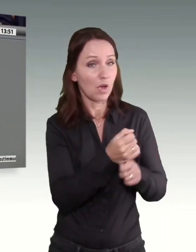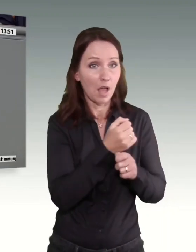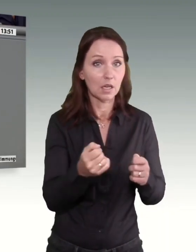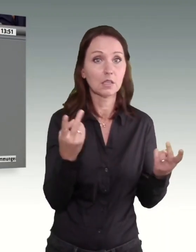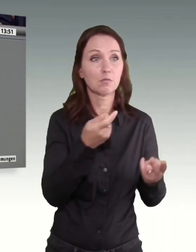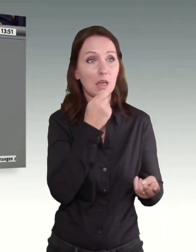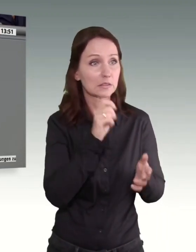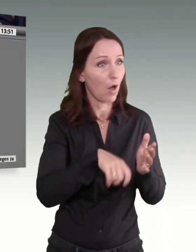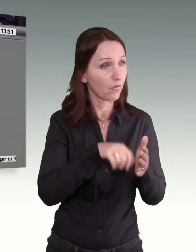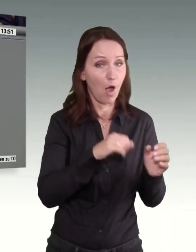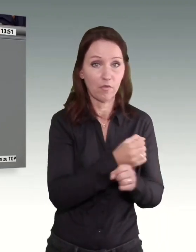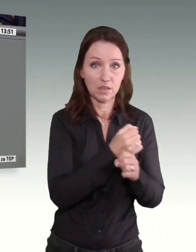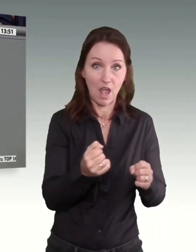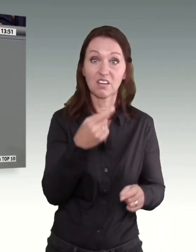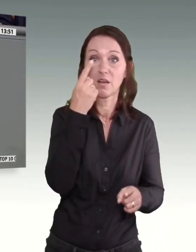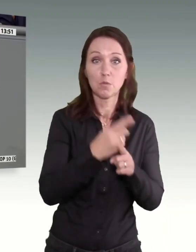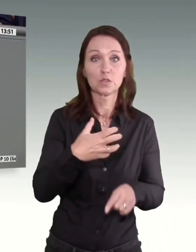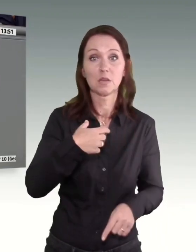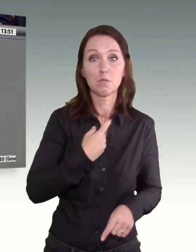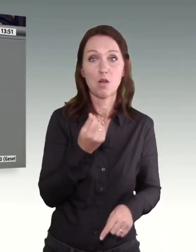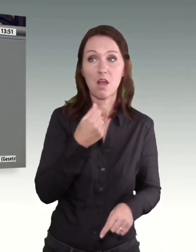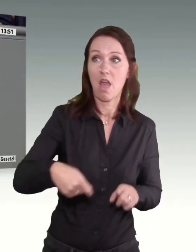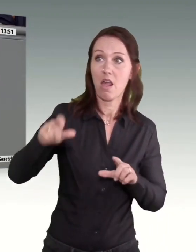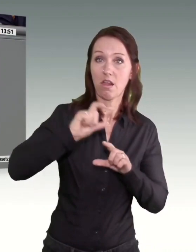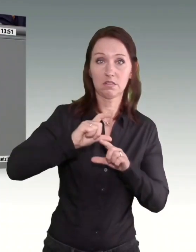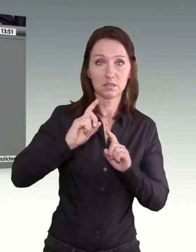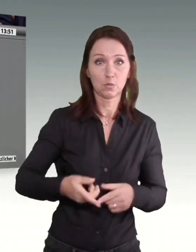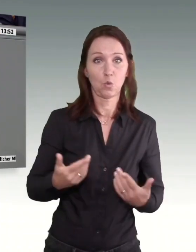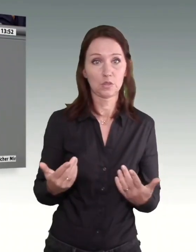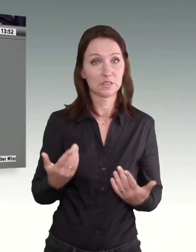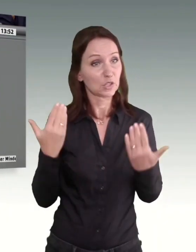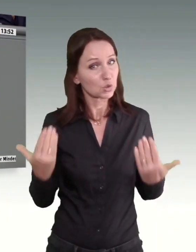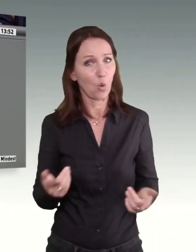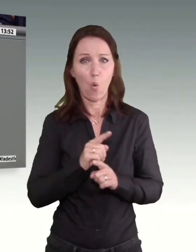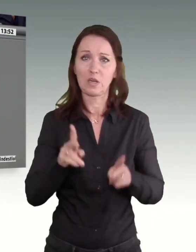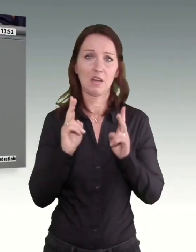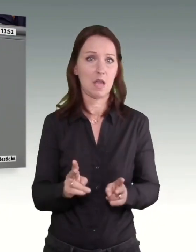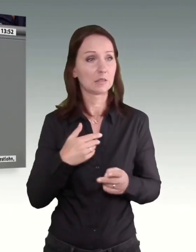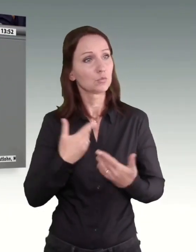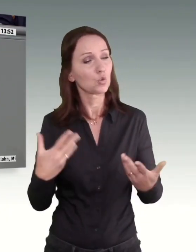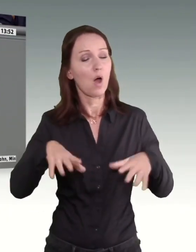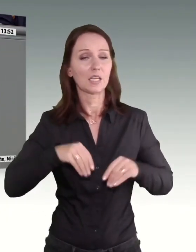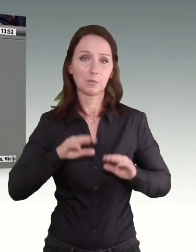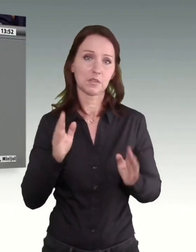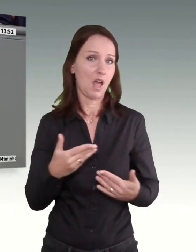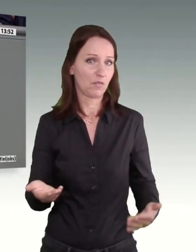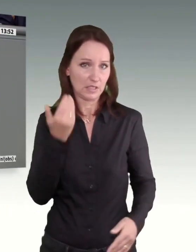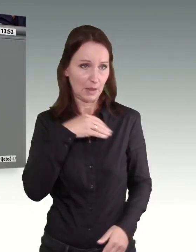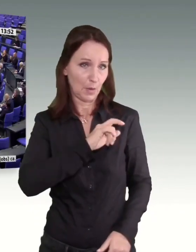den Kühlschrank fühlen zu können. Das ist zutiefst ungerecht, und das dürfen wir auch nicht akzeptieren, liebe Kolleginnen und Kollegen.